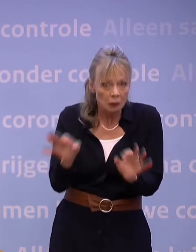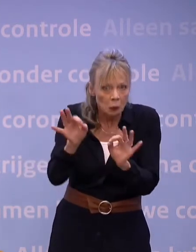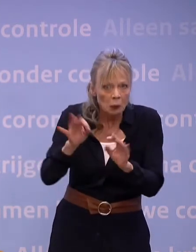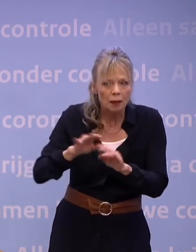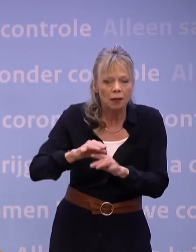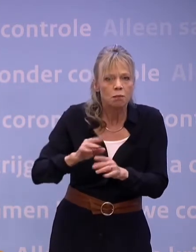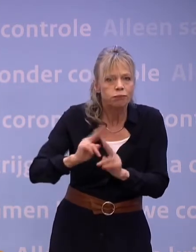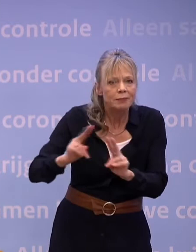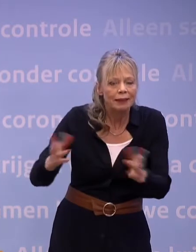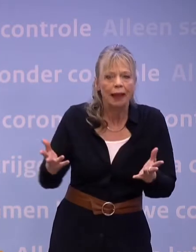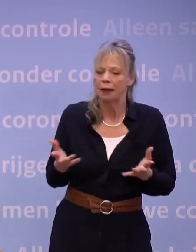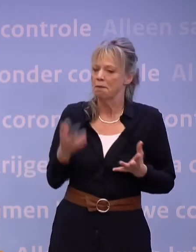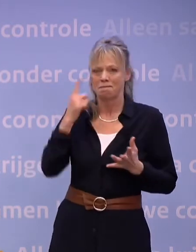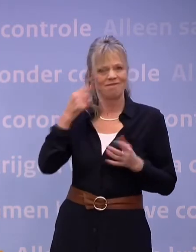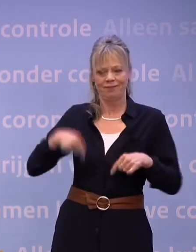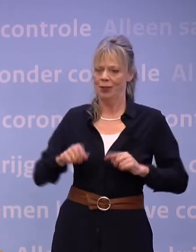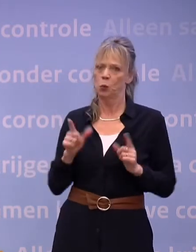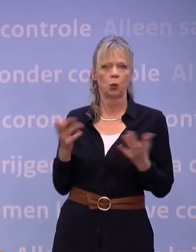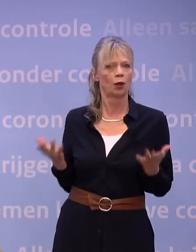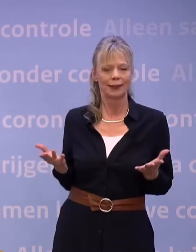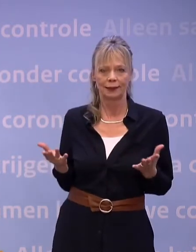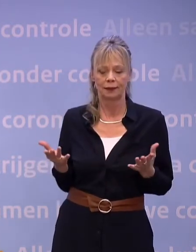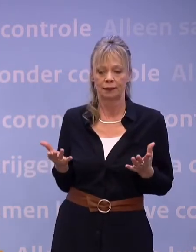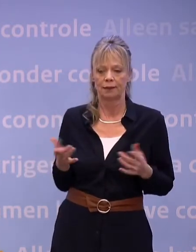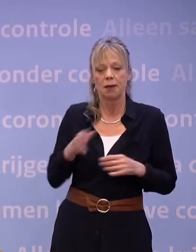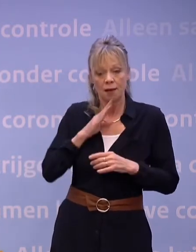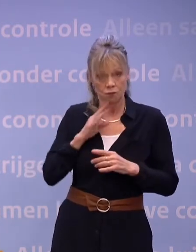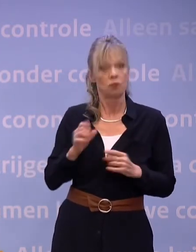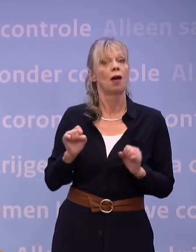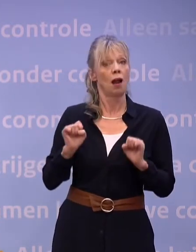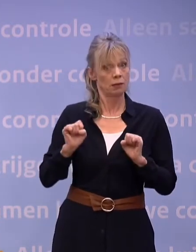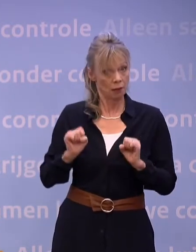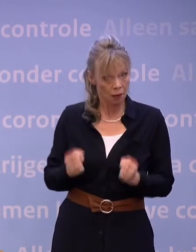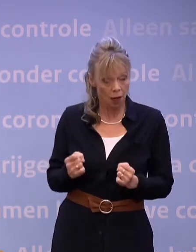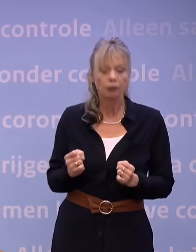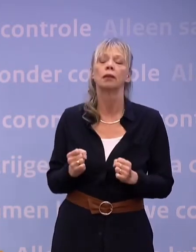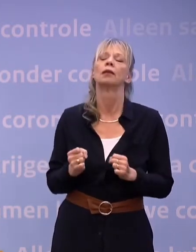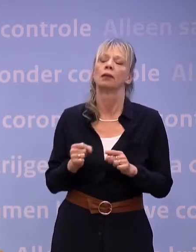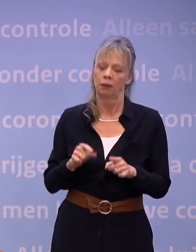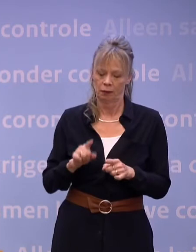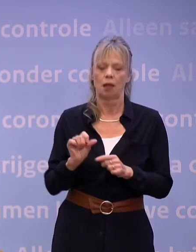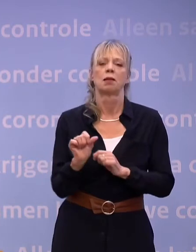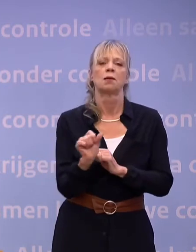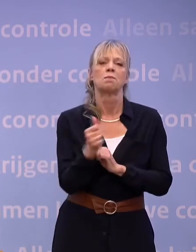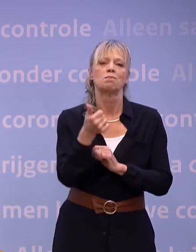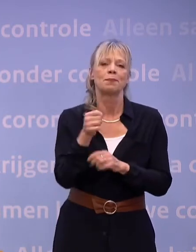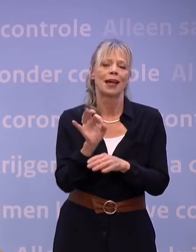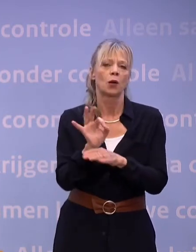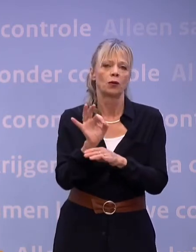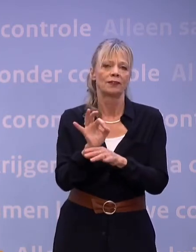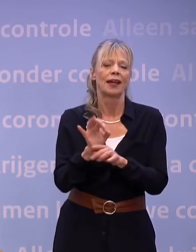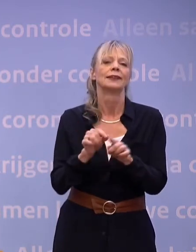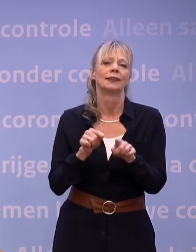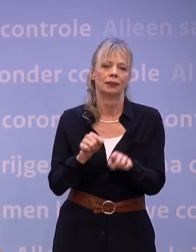En als het dan verantwoord kan en alleen dan willen we het primair onderwijs op maandag 25 januari... ...weer